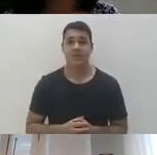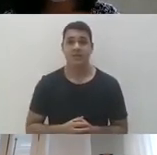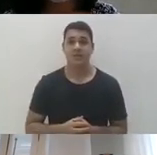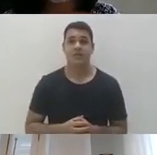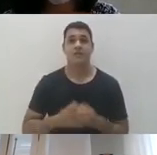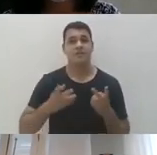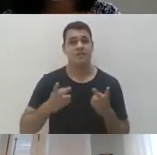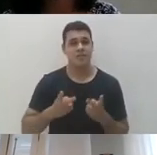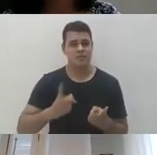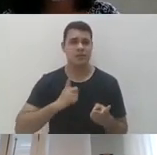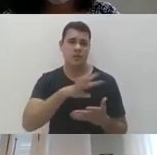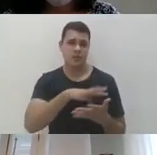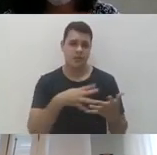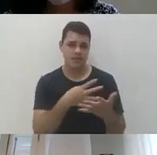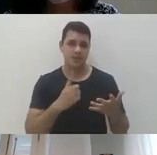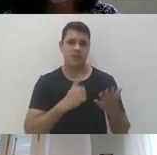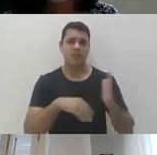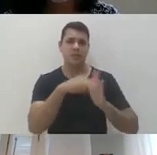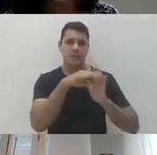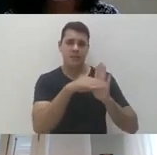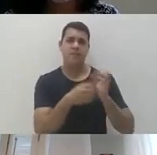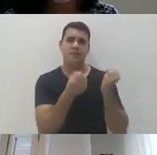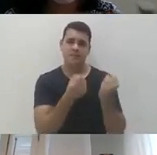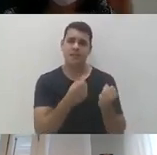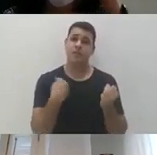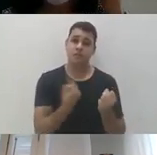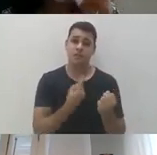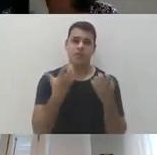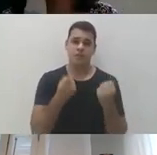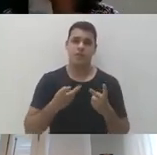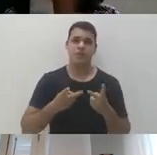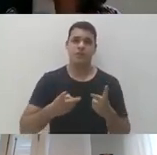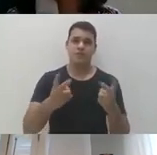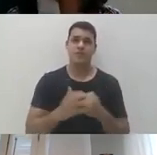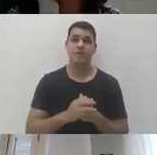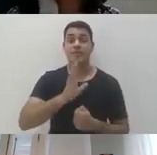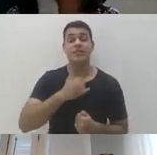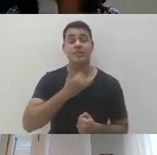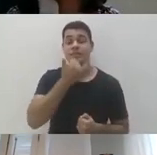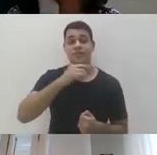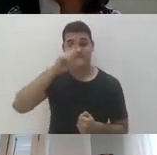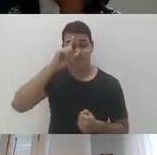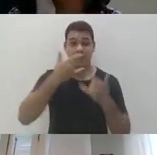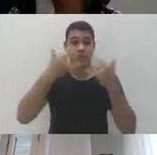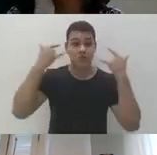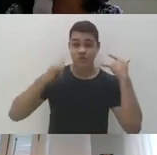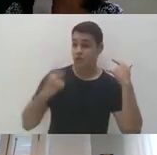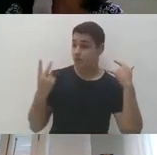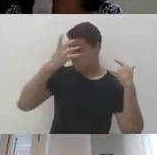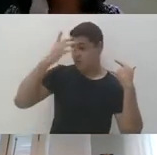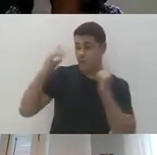uma agenda aí muito densa e vamos continuar conversando. Eu com a máscara, desculpa que tinha duas pessoas aqui,